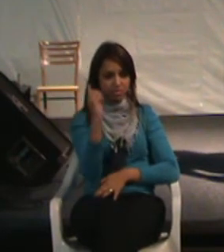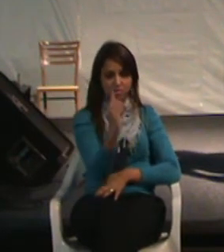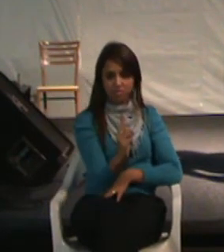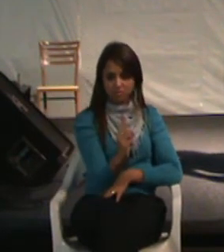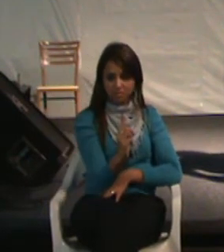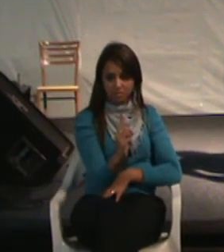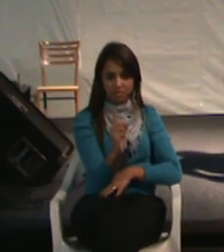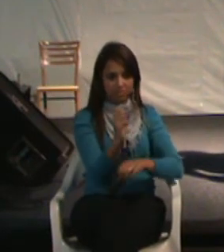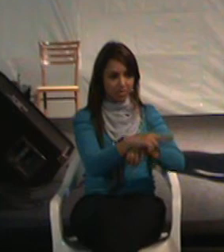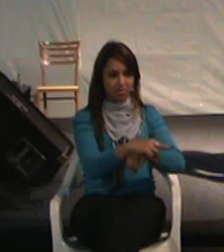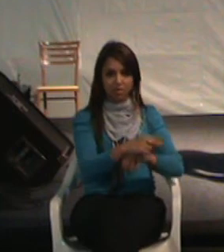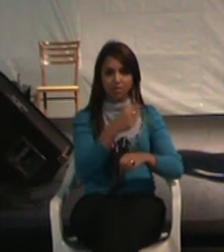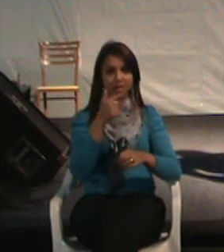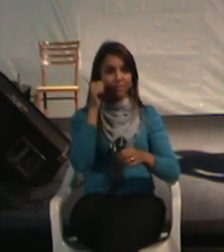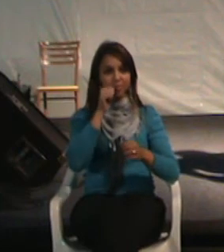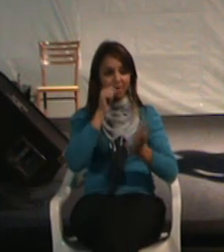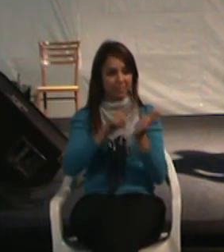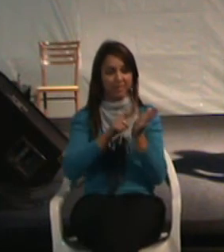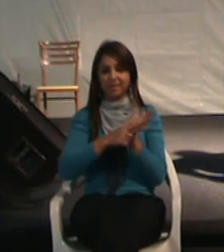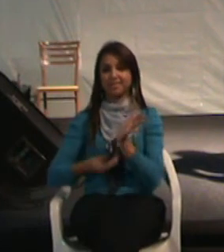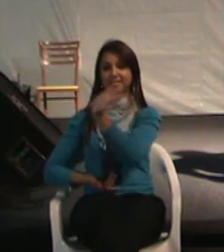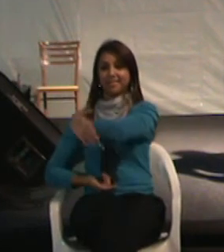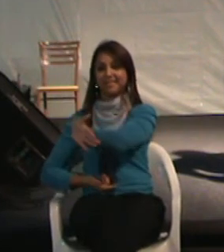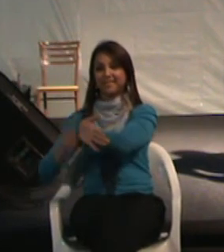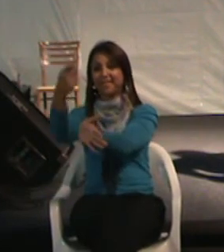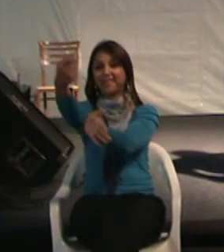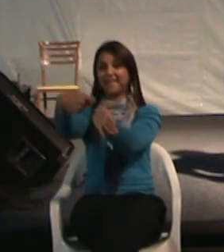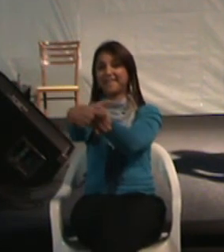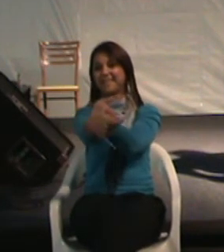ser contratado, a moça dá um formulário para ele preencher.